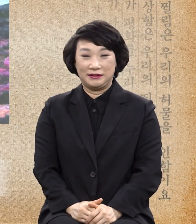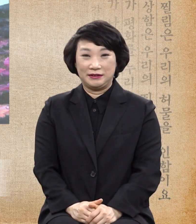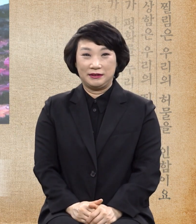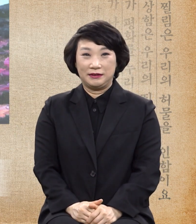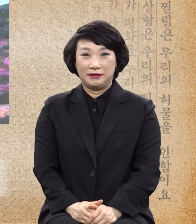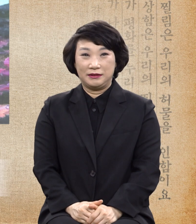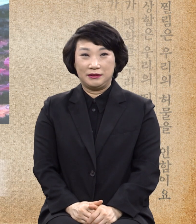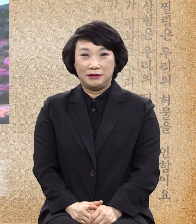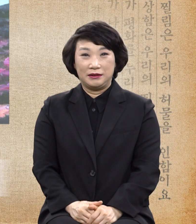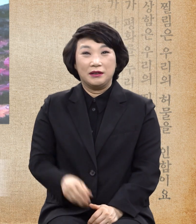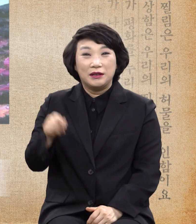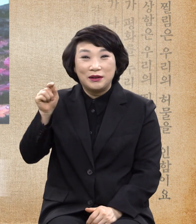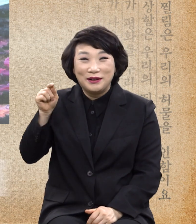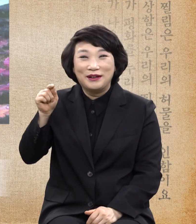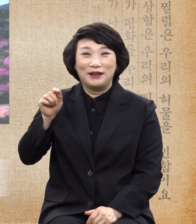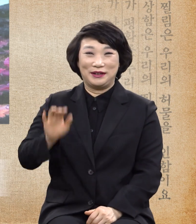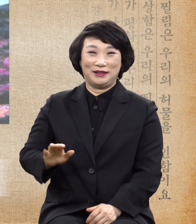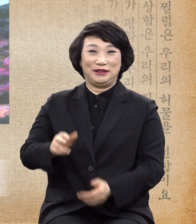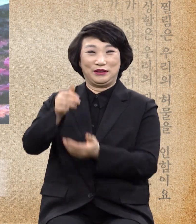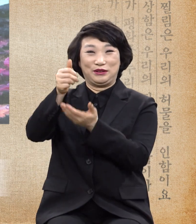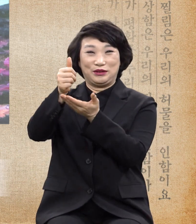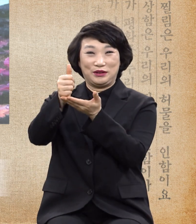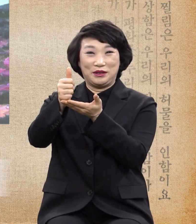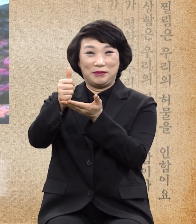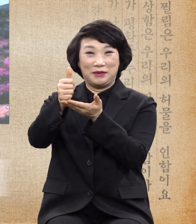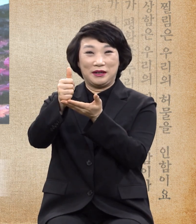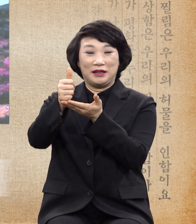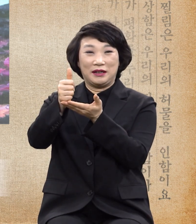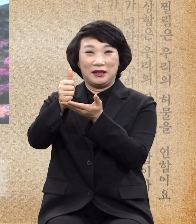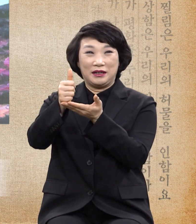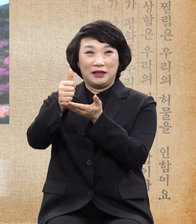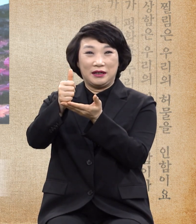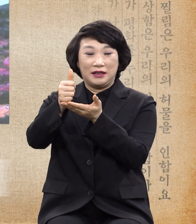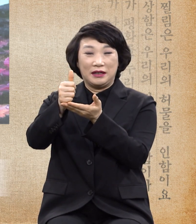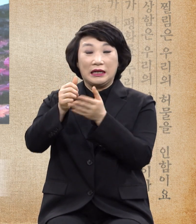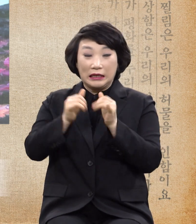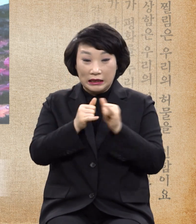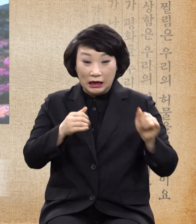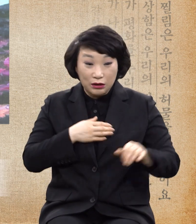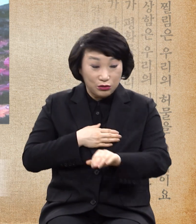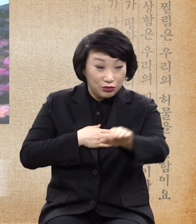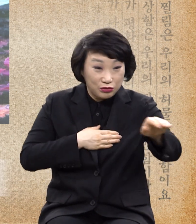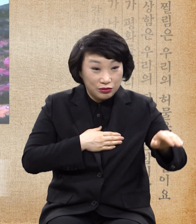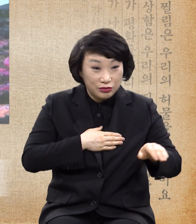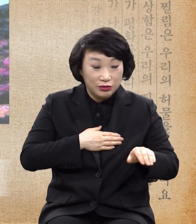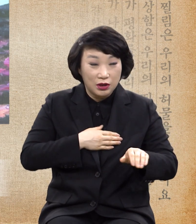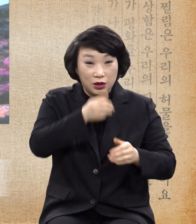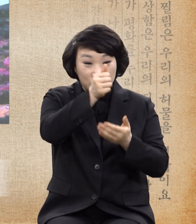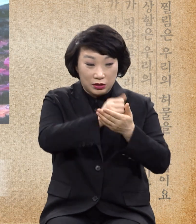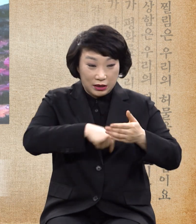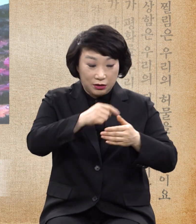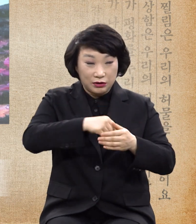이렇게 우리 주님은 인간이 죄 아래서 영역 간에